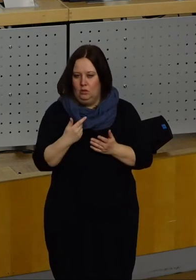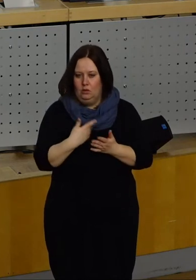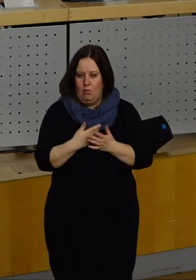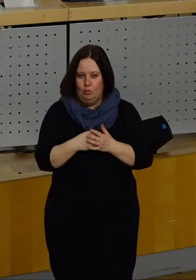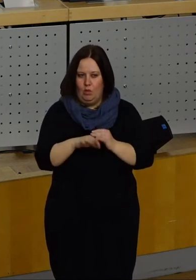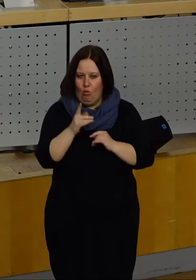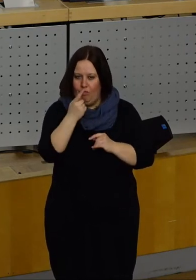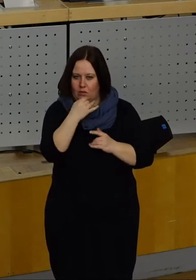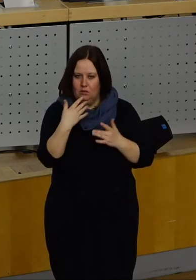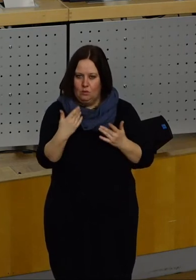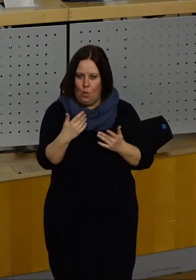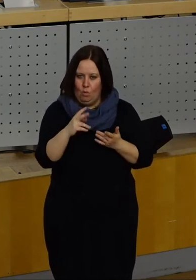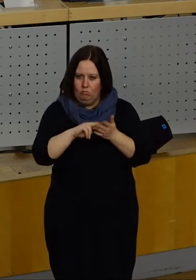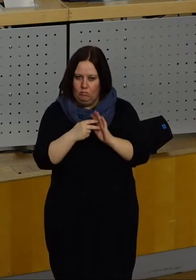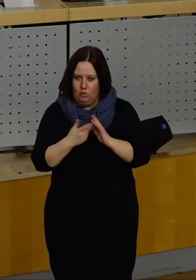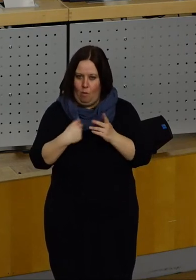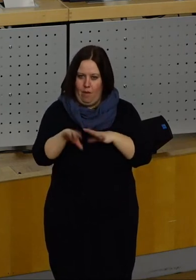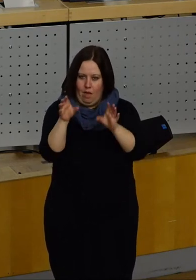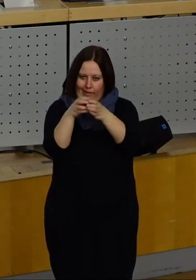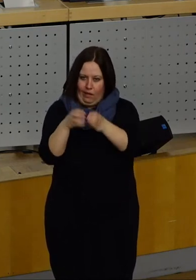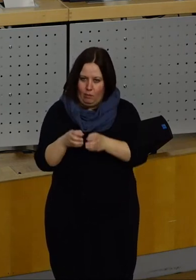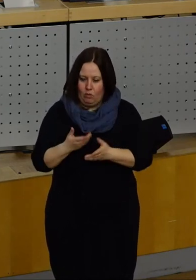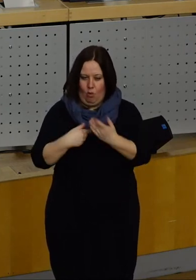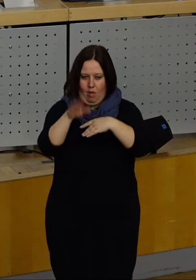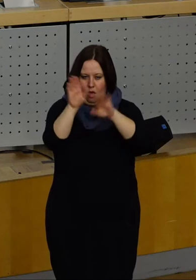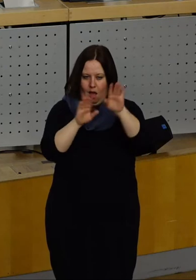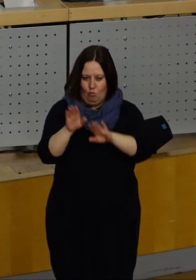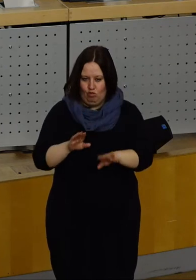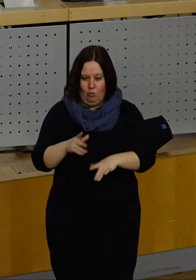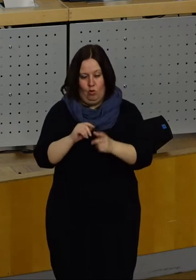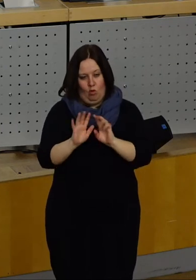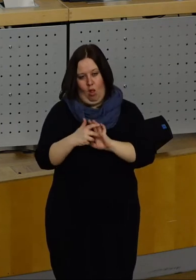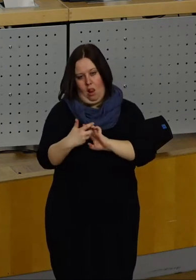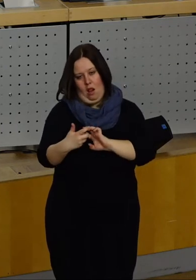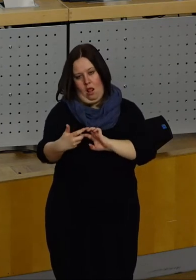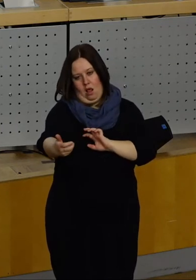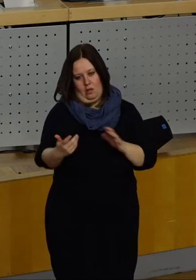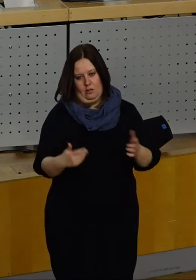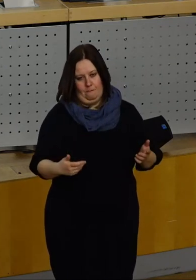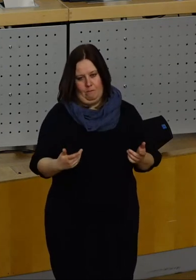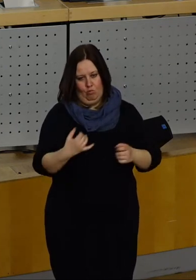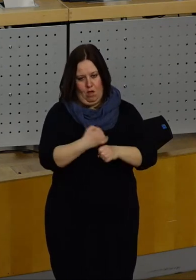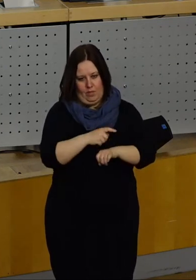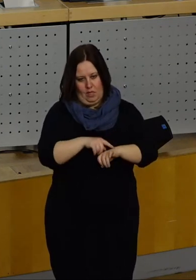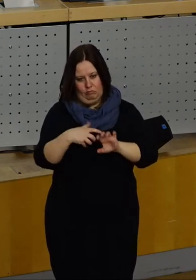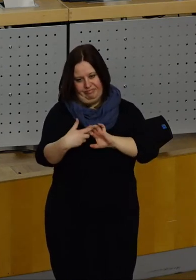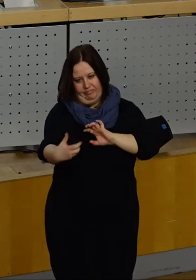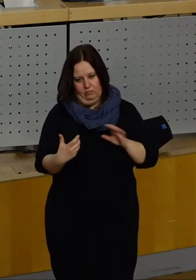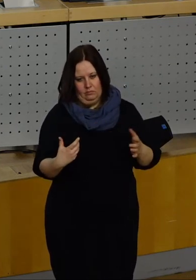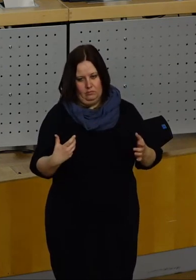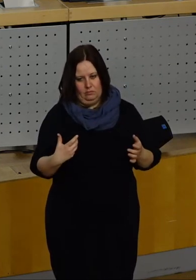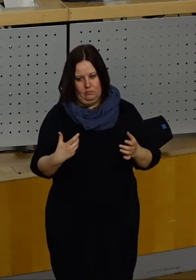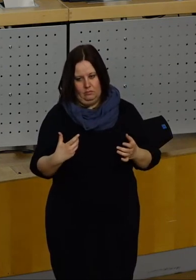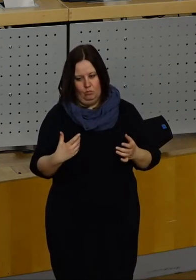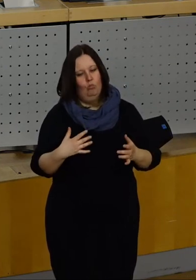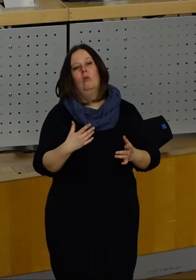Bumerang entwickelt. Noch mehr Gremien und noch mehr Abstimmungsprozesse heißt nämlich auch in der Regel längere Bearbeitungszeiten. Es besteht